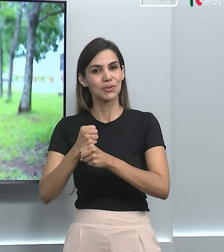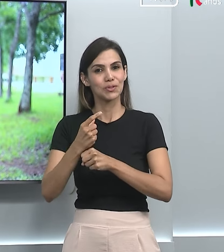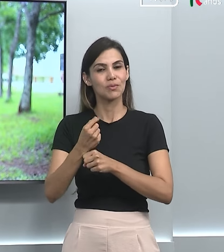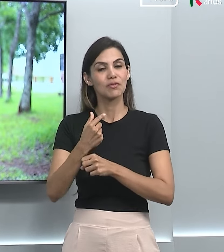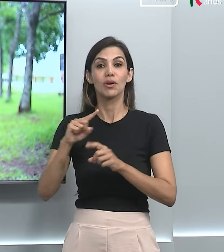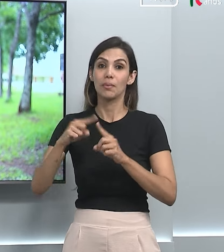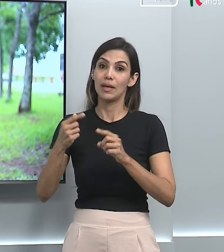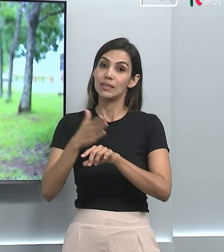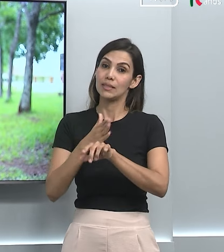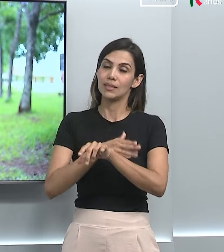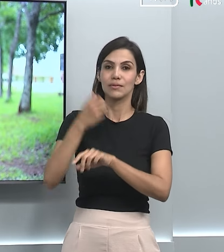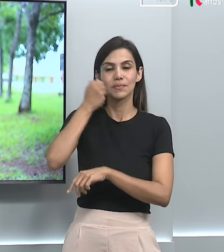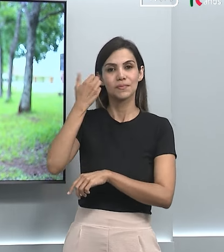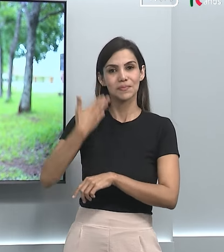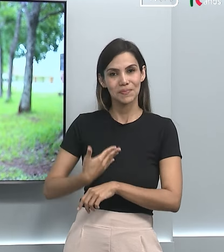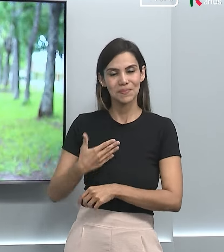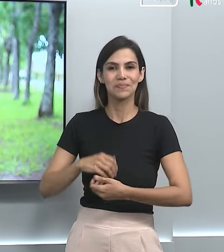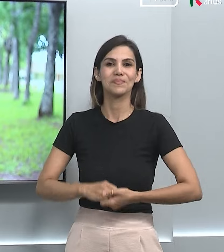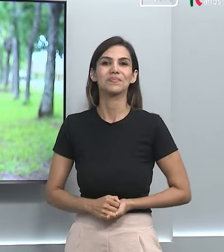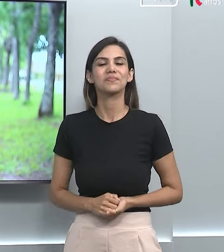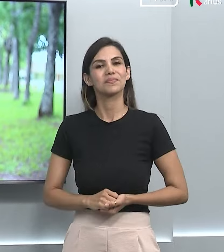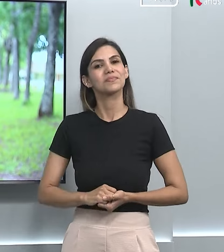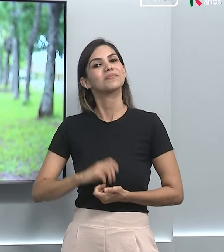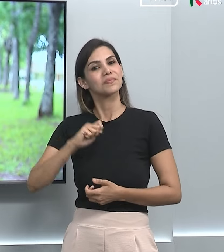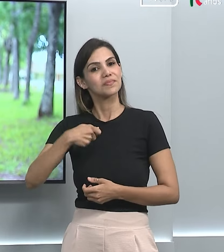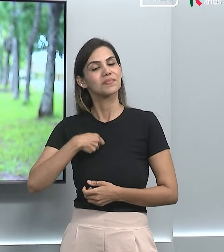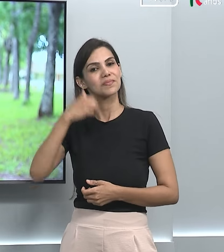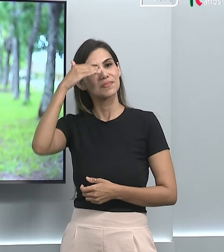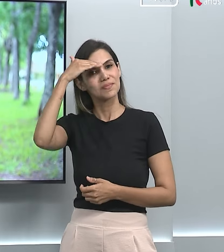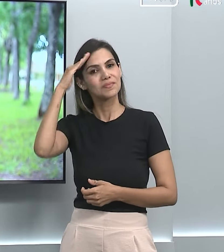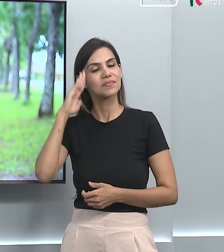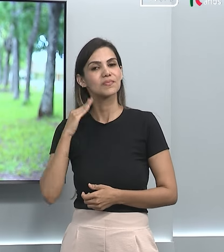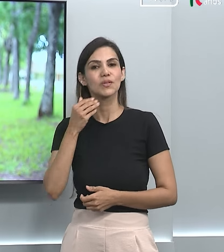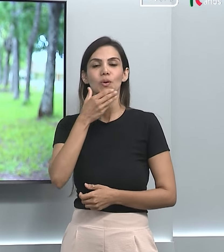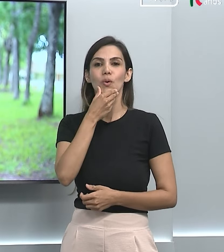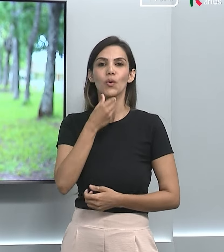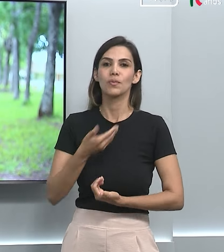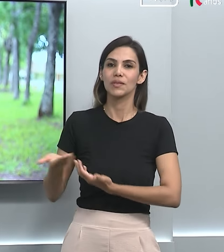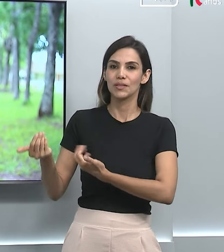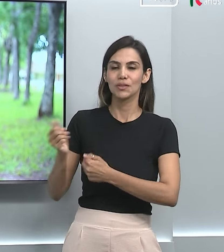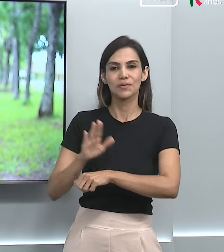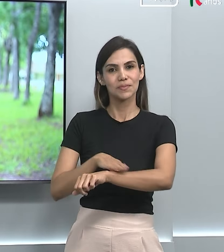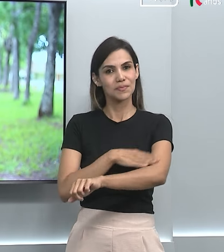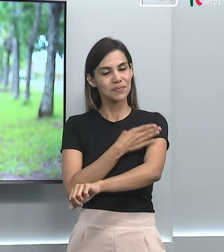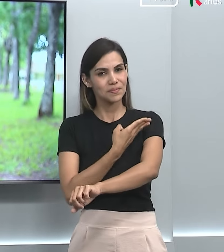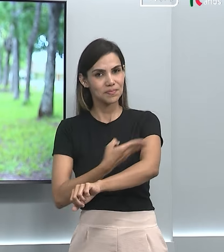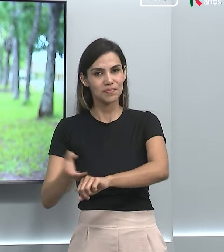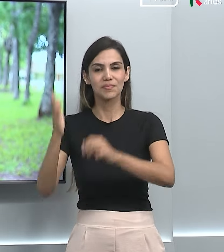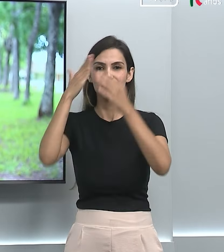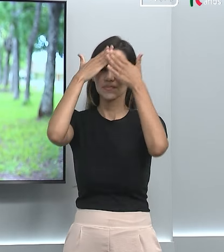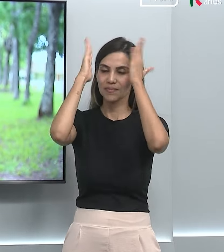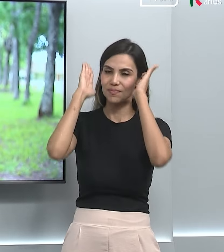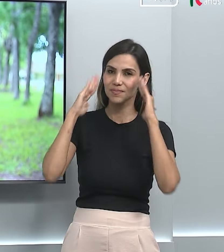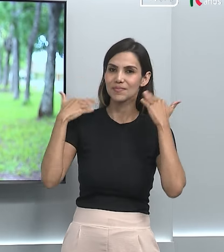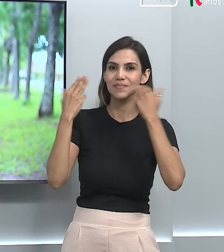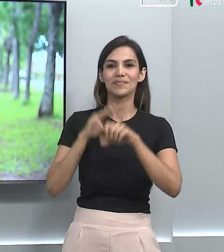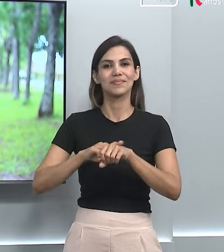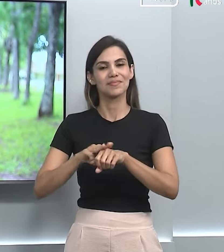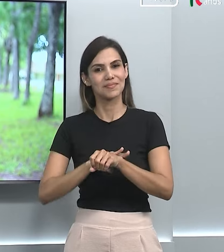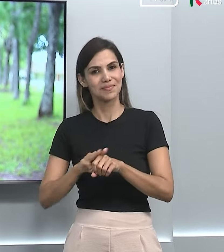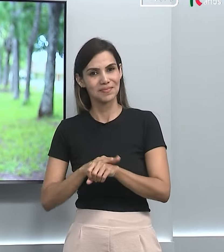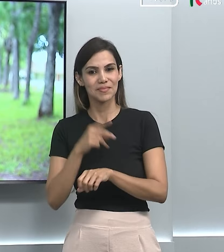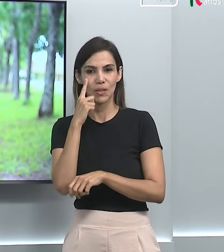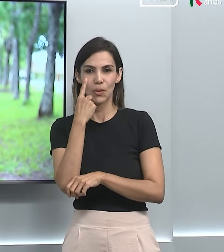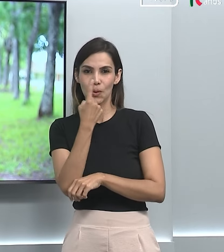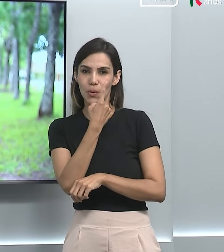informações, eu faço a minha descrição. Eu me chamo Amadeus Pamplona, sou um homem jovem branco com cabelos longos castanhos e